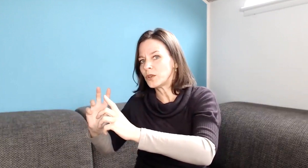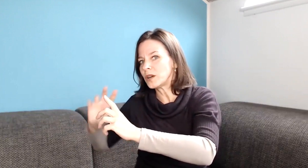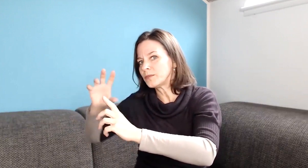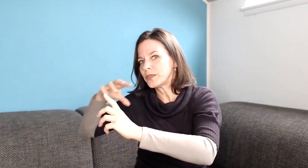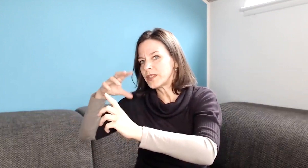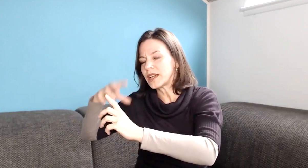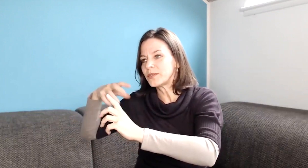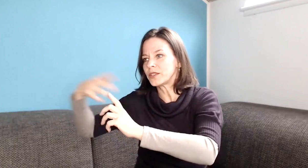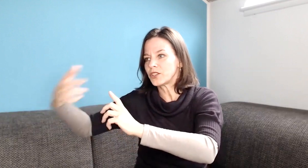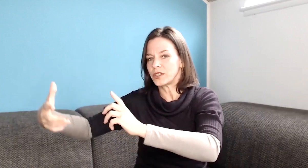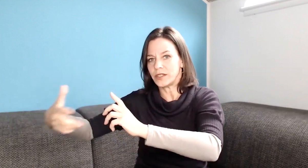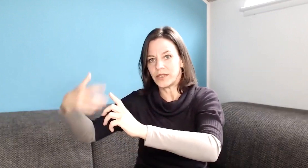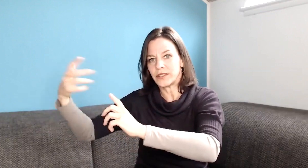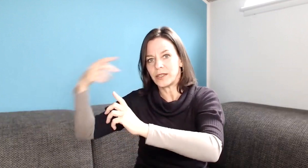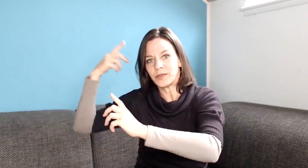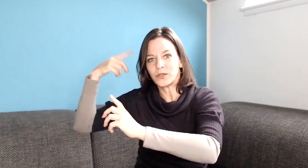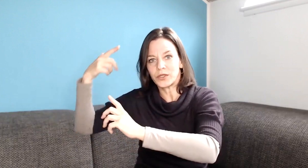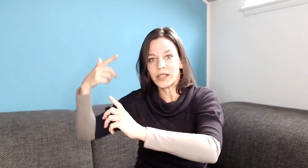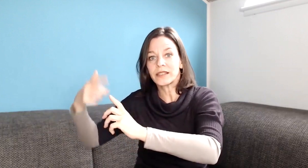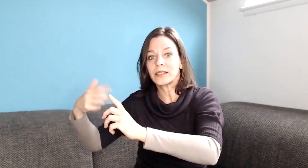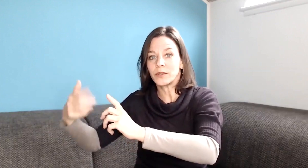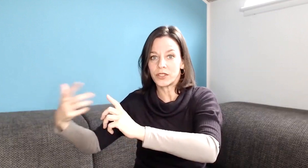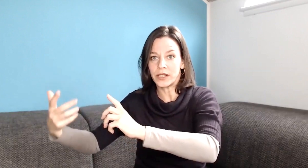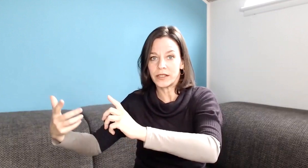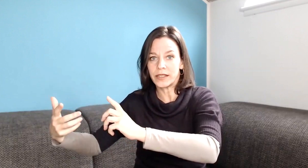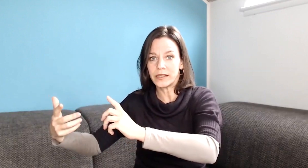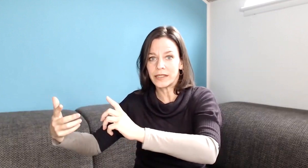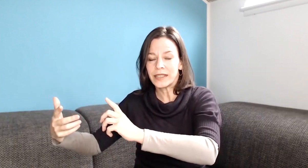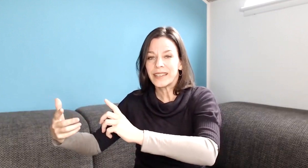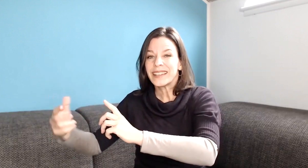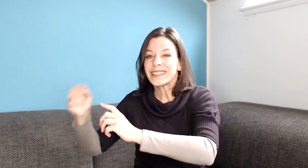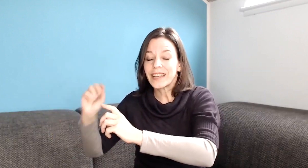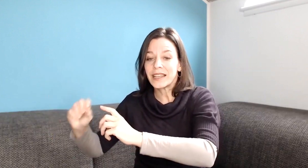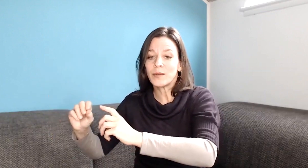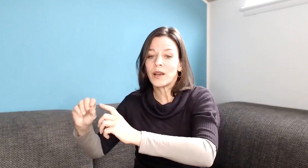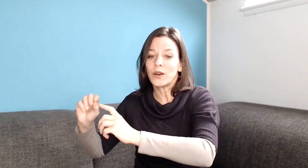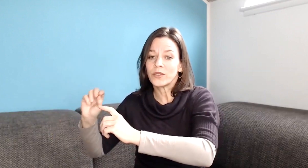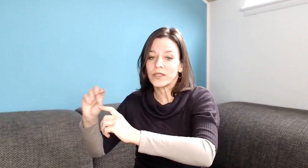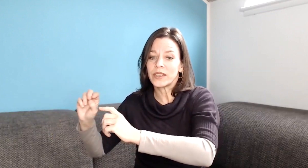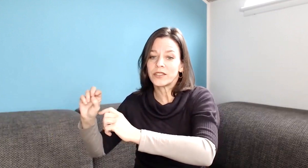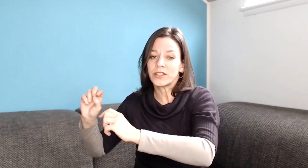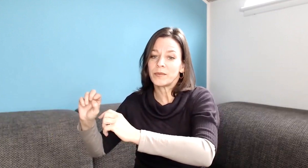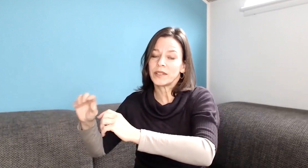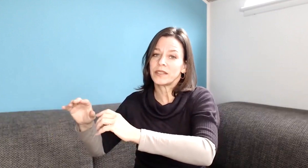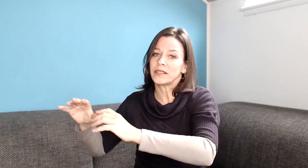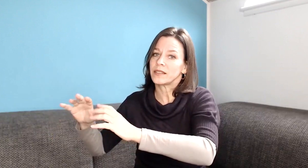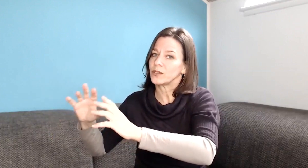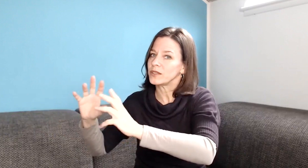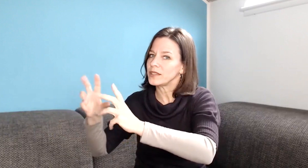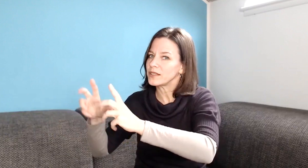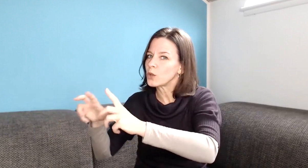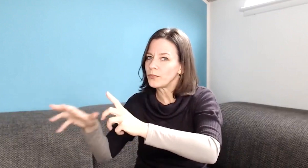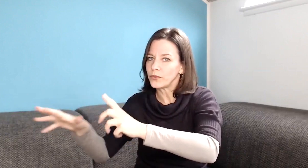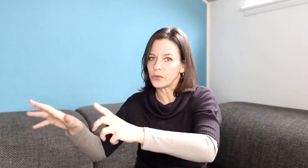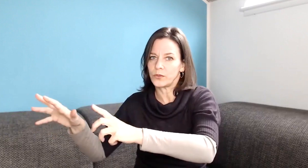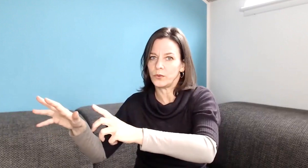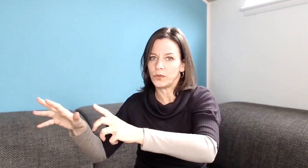sein, wenn es eben das Durchdenken ziemlich schnell geht. Es kann aber auch sehr schnell passieren, dass es in dieses kopflose Tun